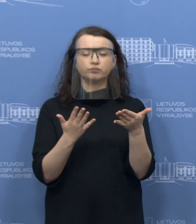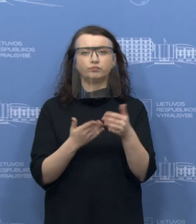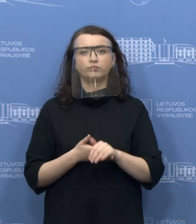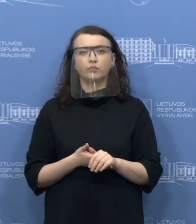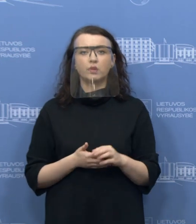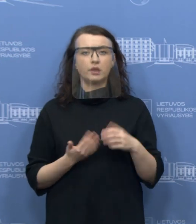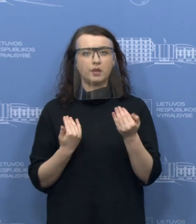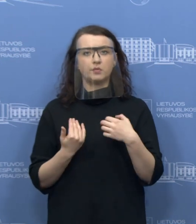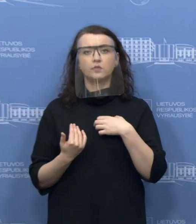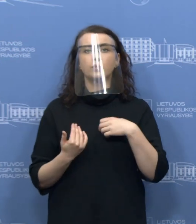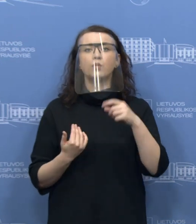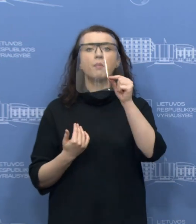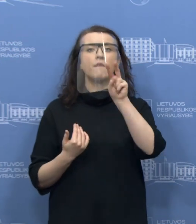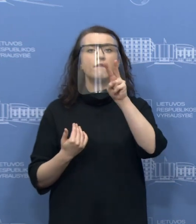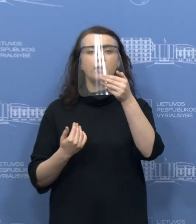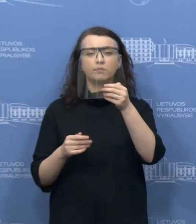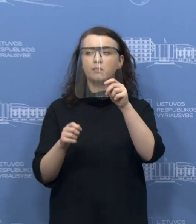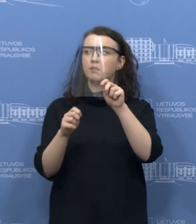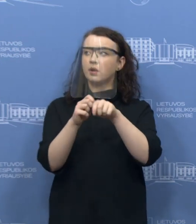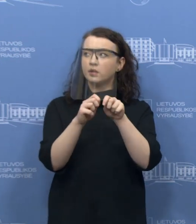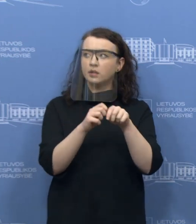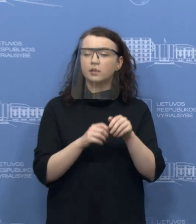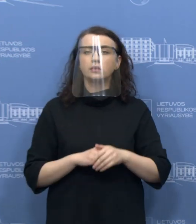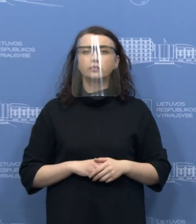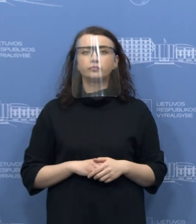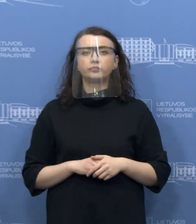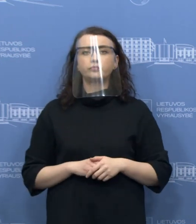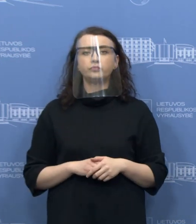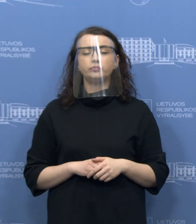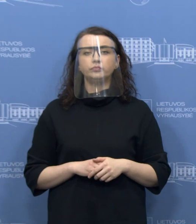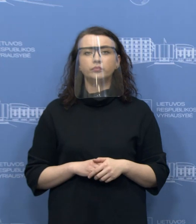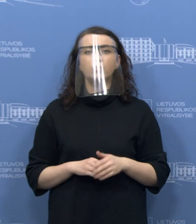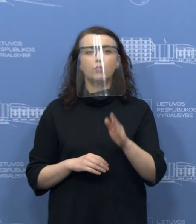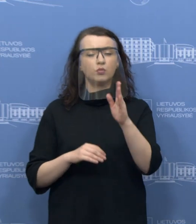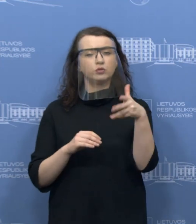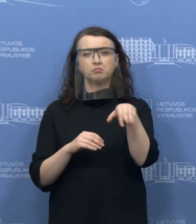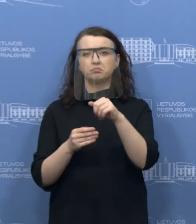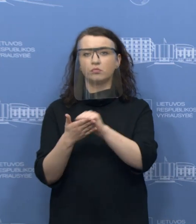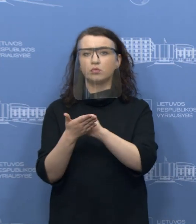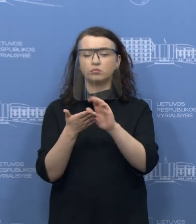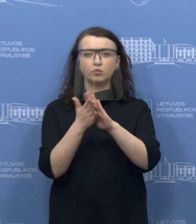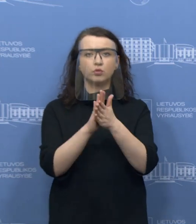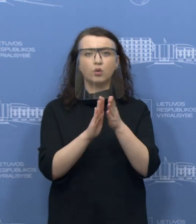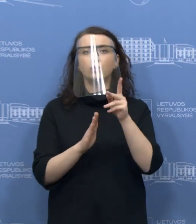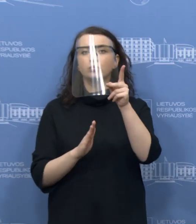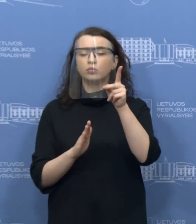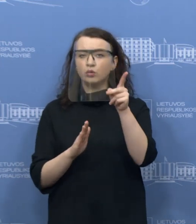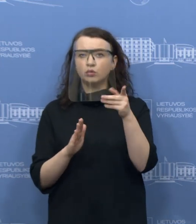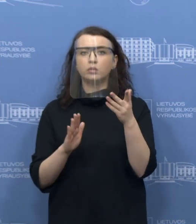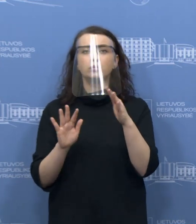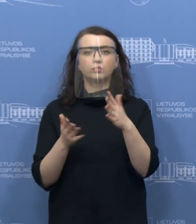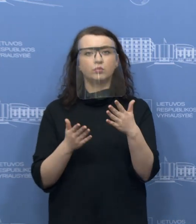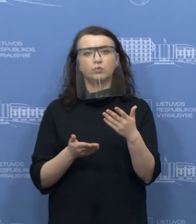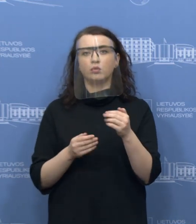pridėtinės svertės mokesčių patikrinimus, kurių ir mokestinius tyrimus, kuriuos darysime nuo tolinių būdu. Trumpalaikius tikrinimus jau tikrai